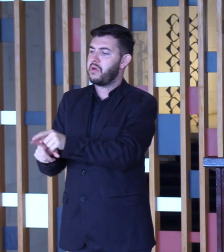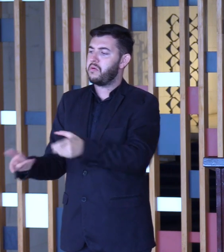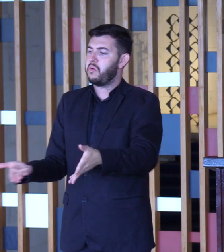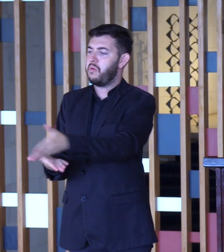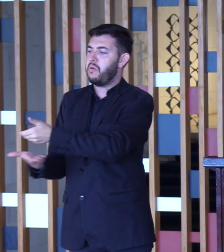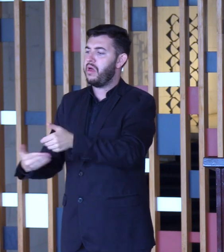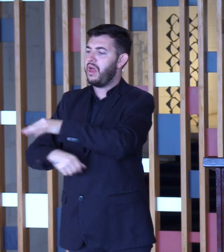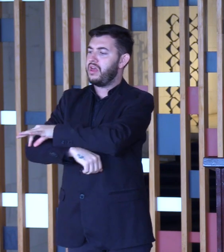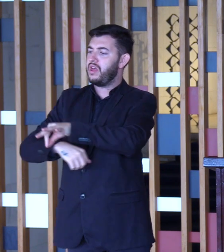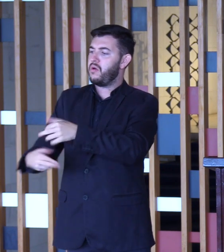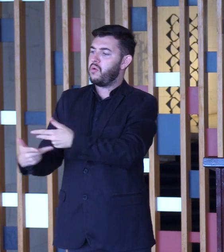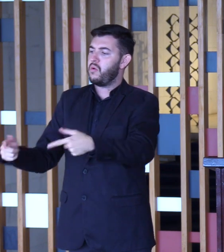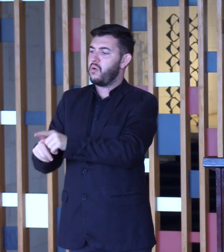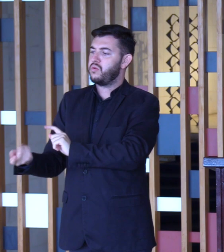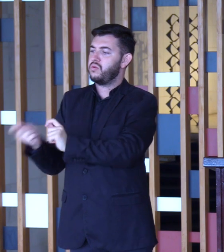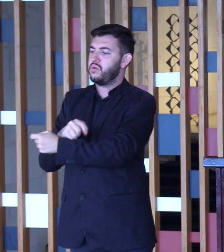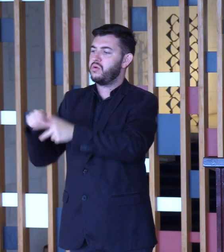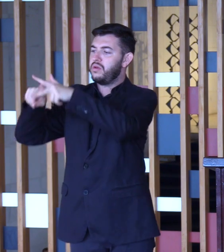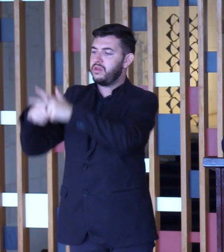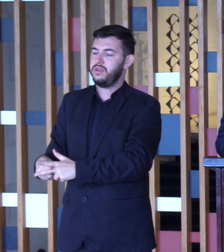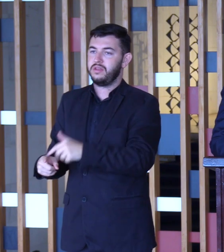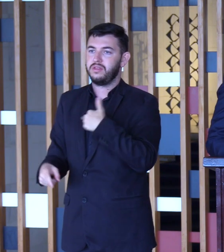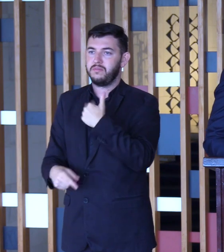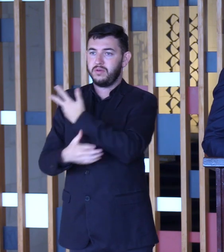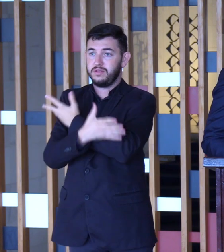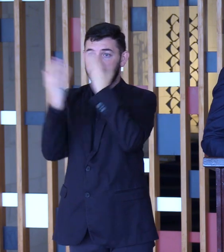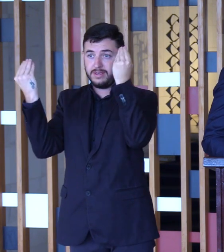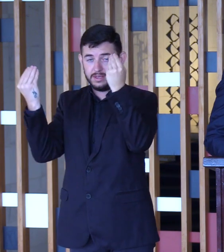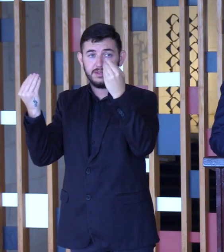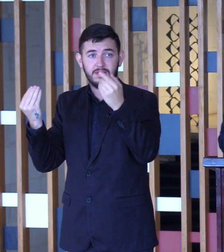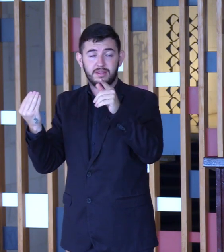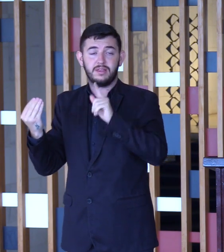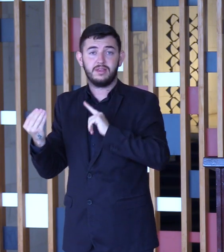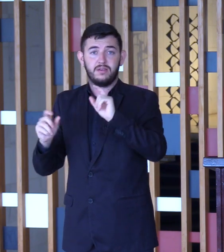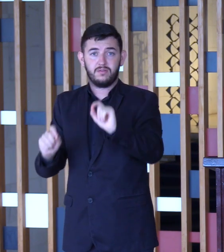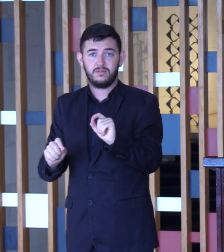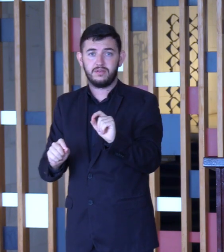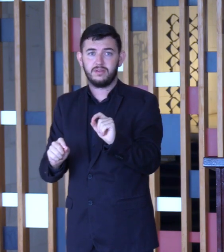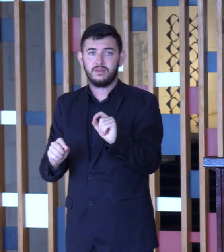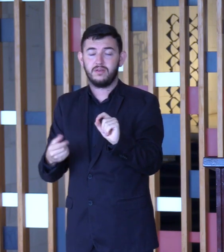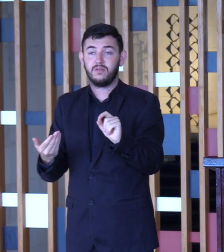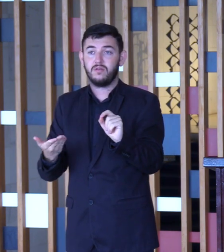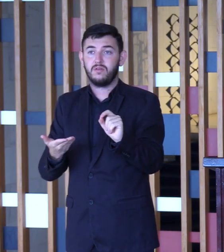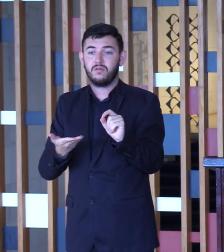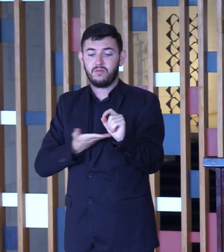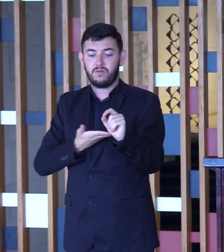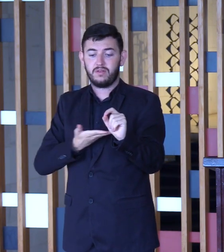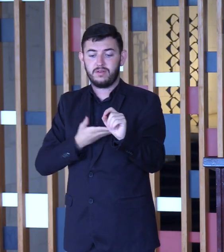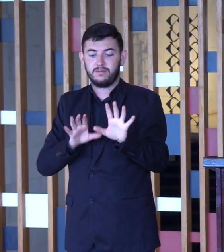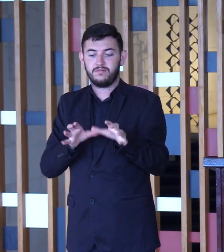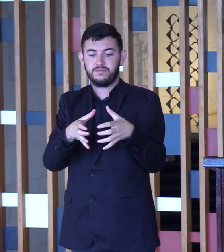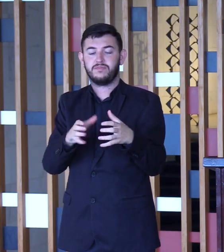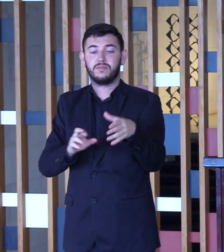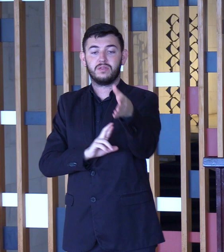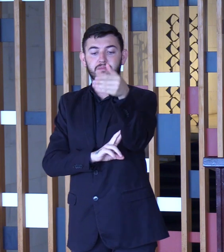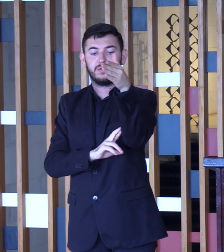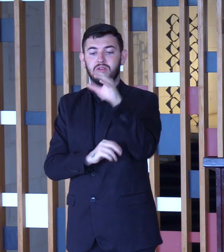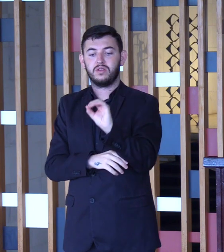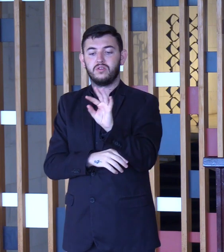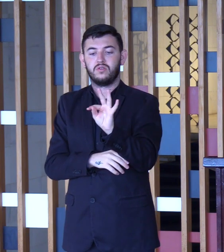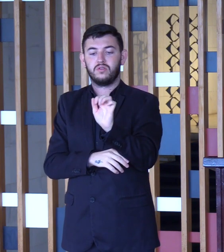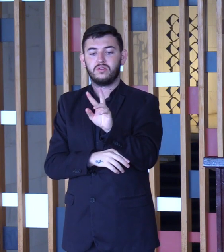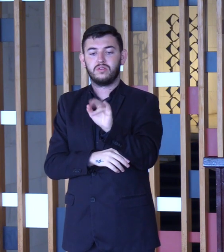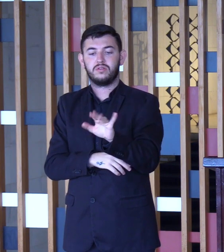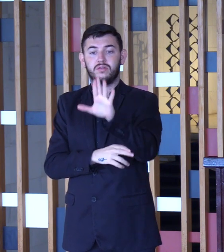E é preciso também fazer justiça aqui ao nome do seu antecessor, embaixador Fernando Simas, o meu colega de turma, embaixador Otávio Brandelli,